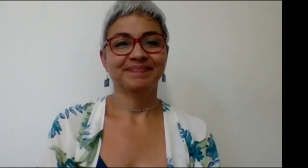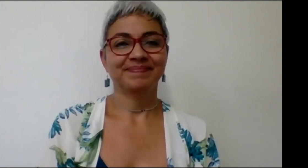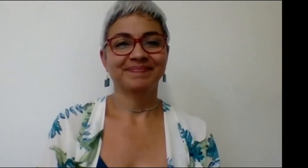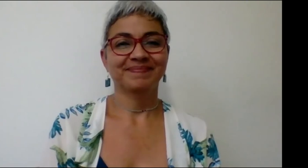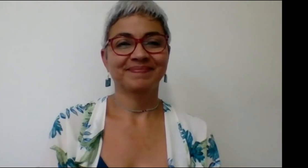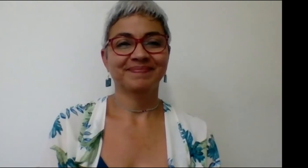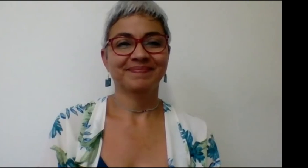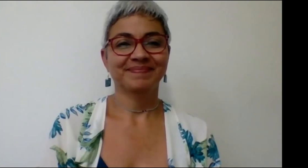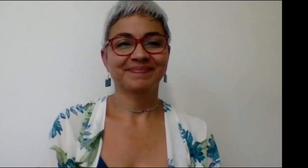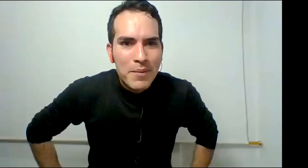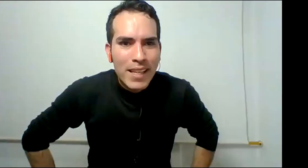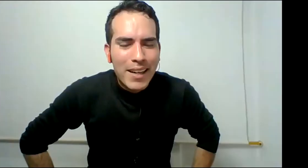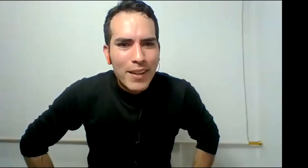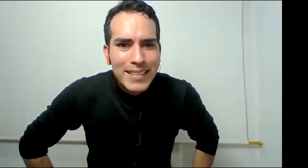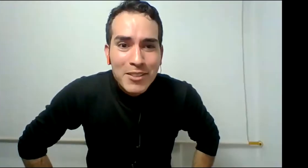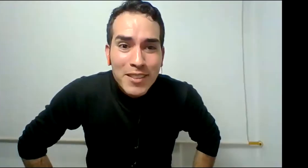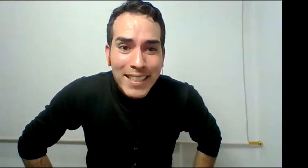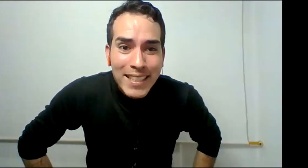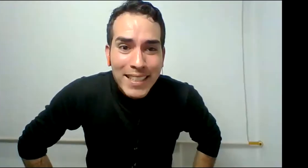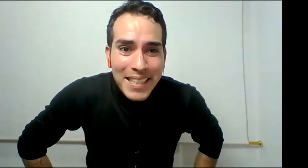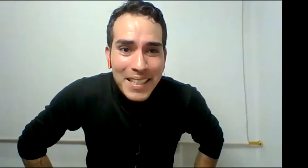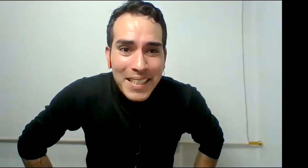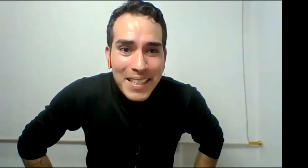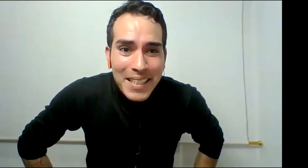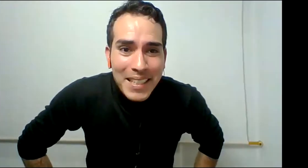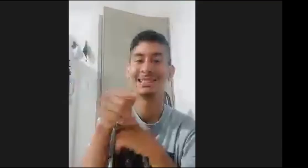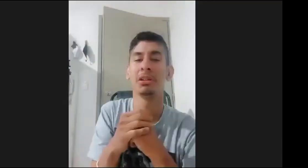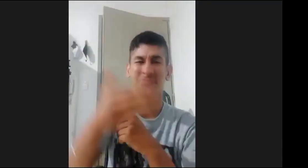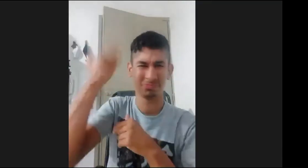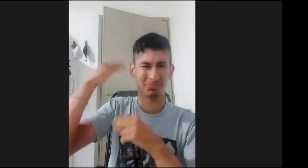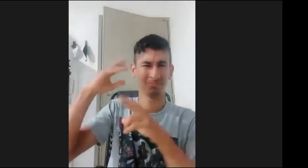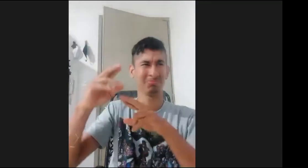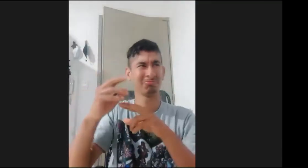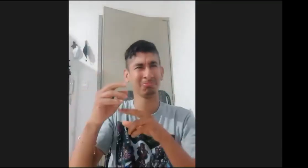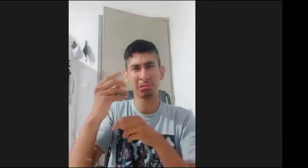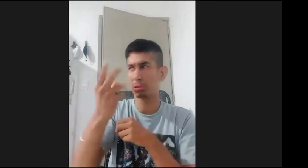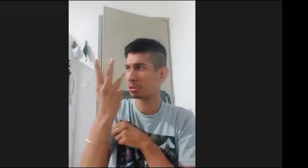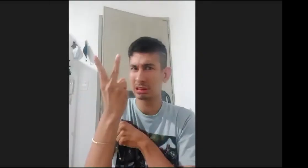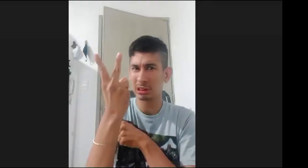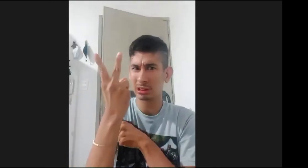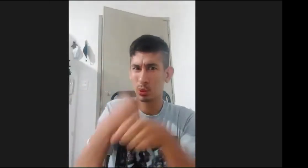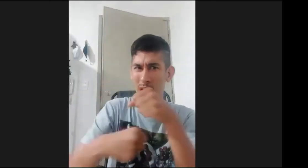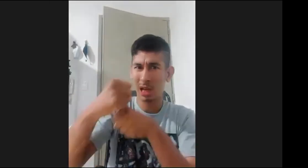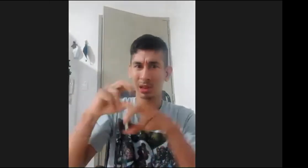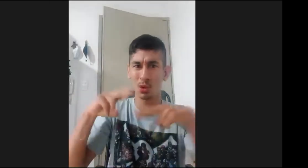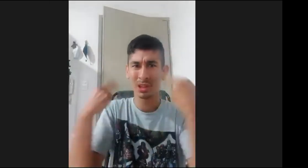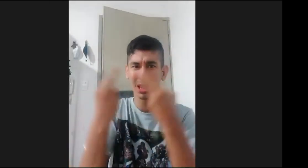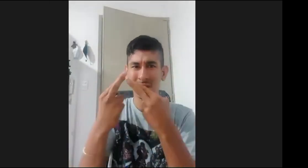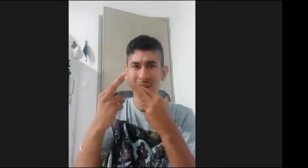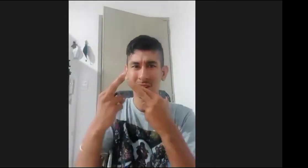y profesora Mónica ¿cuál es que es tu seña? qué pena se me había olvidado apenas la recuerdo sí hace más o menos como